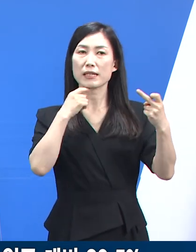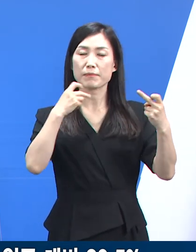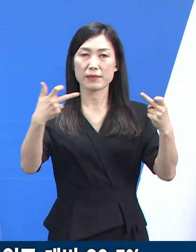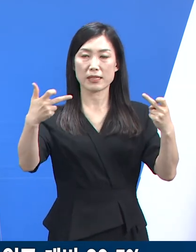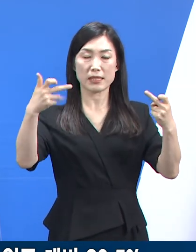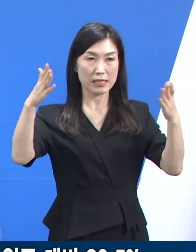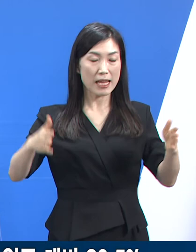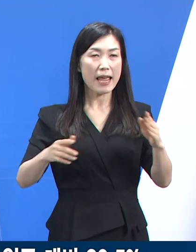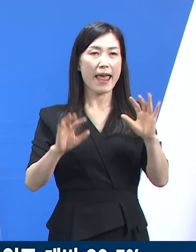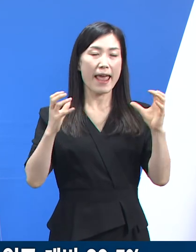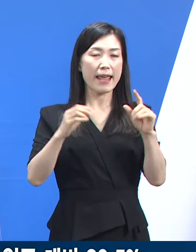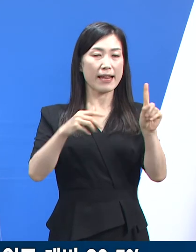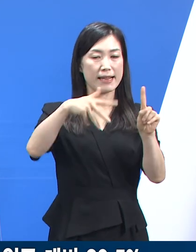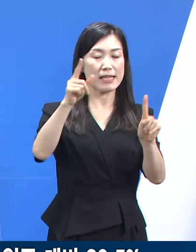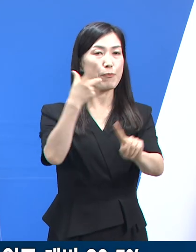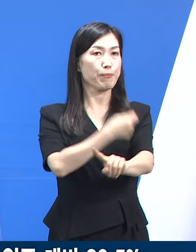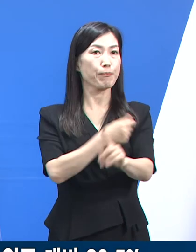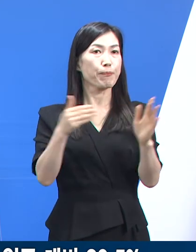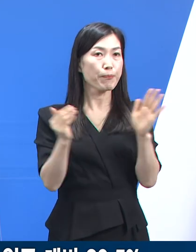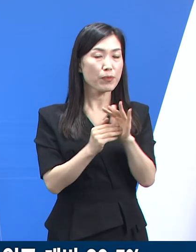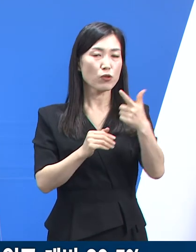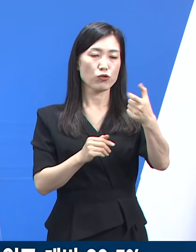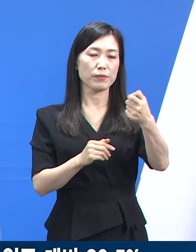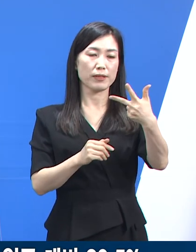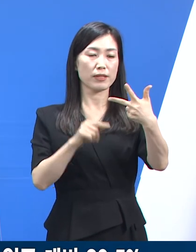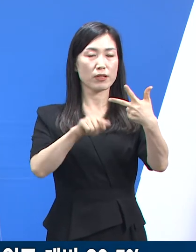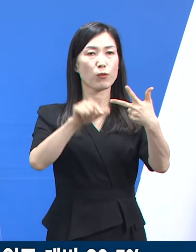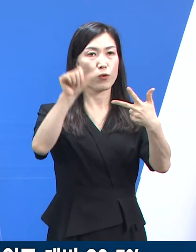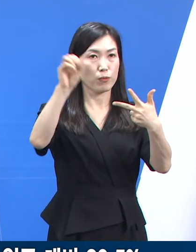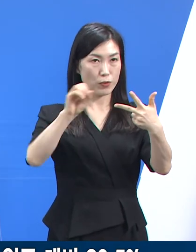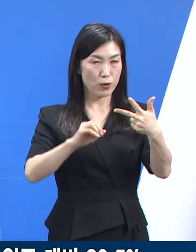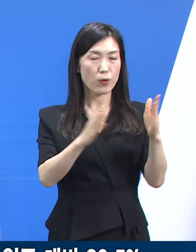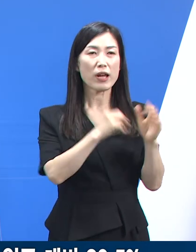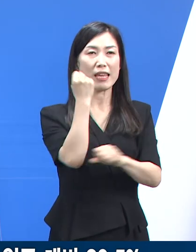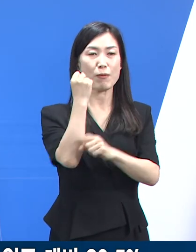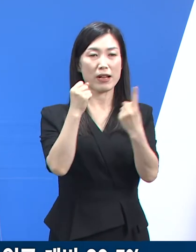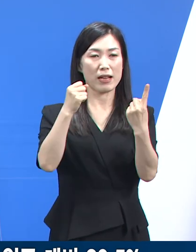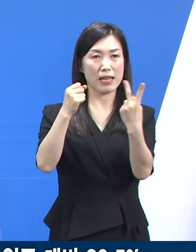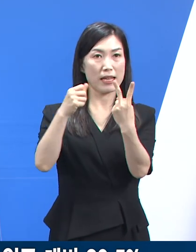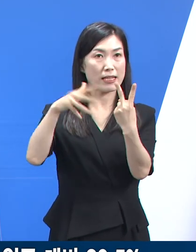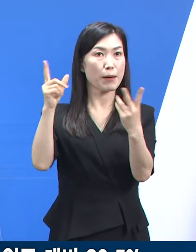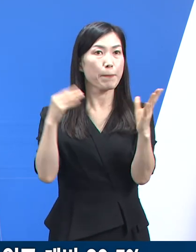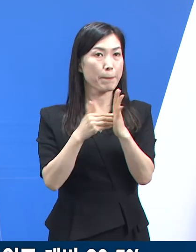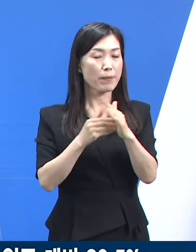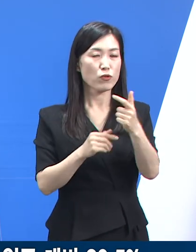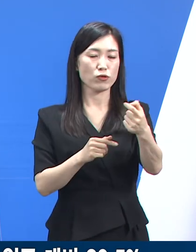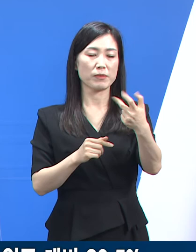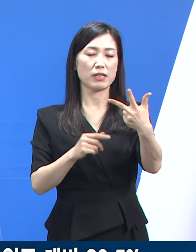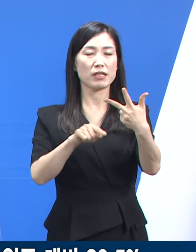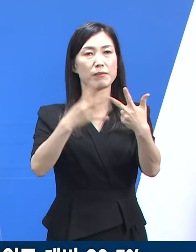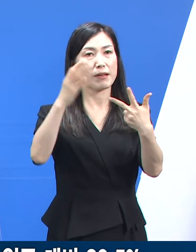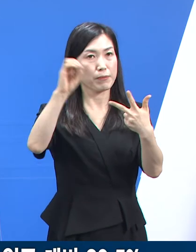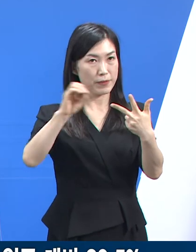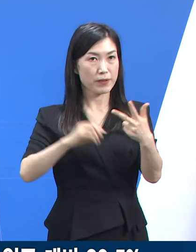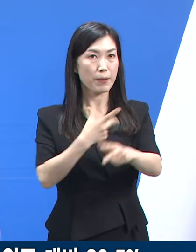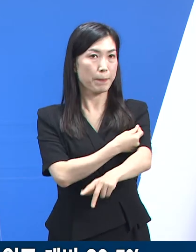소아청소년 1차 접종률은 67.5%이며 기본접종 완료율은 64.2%입니다.